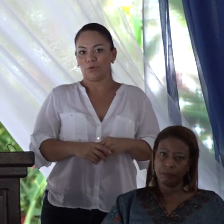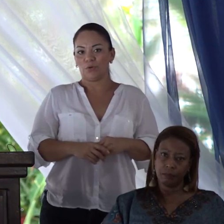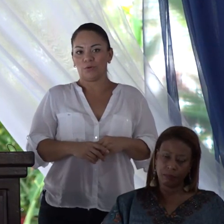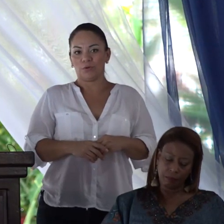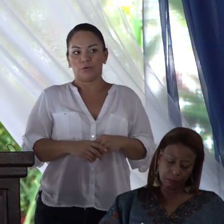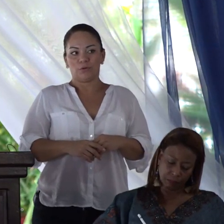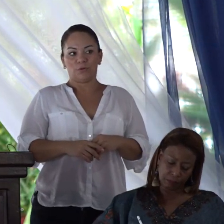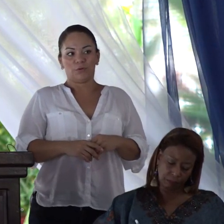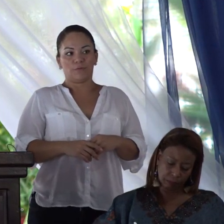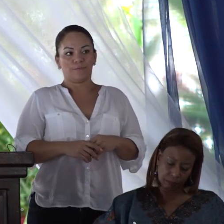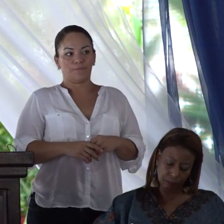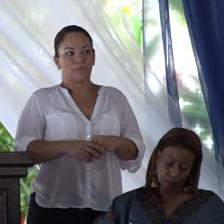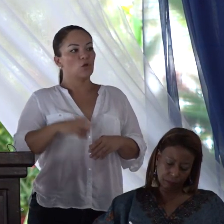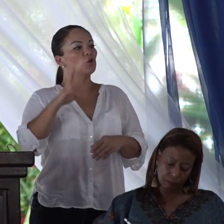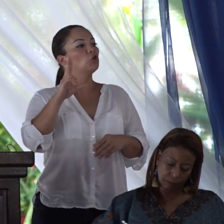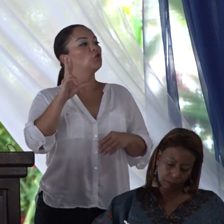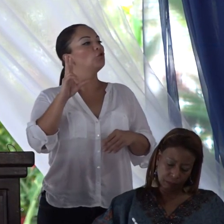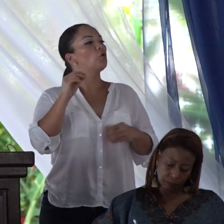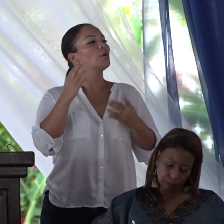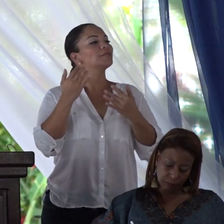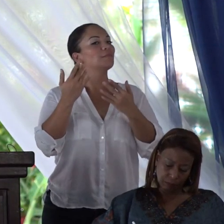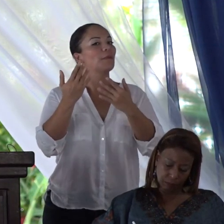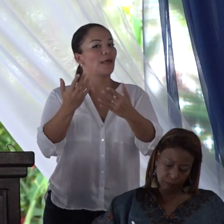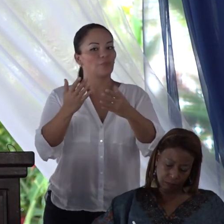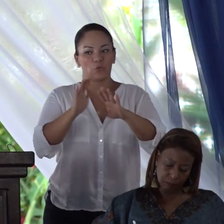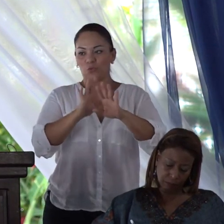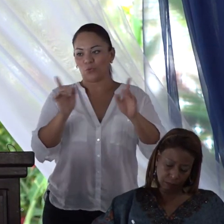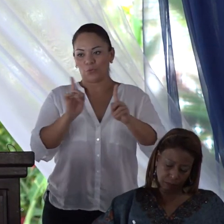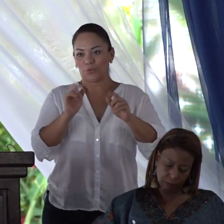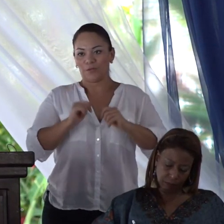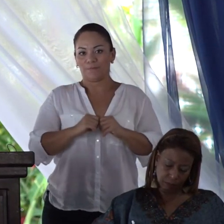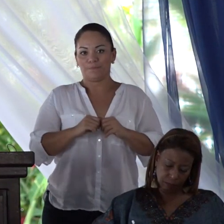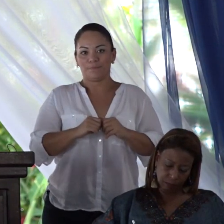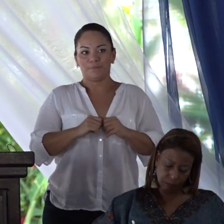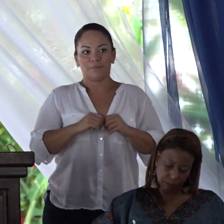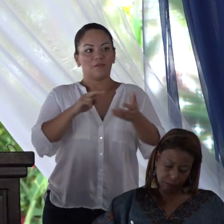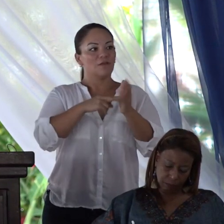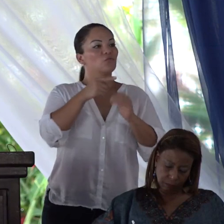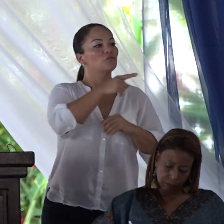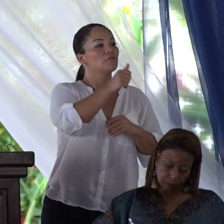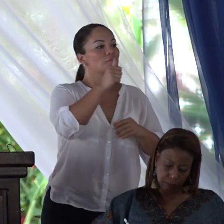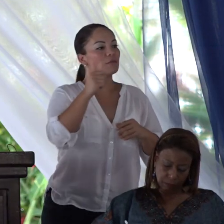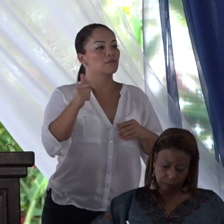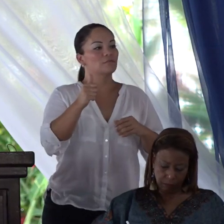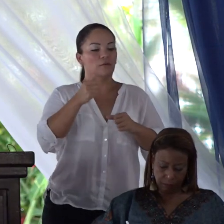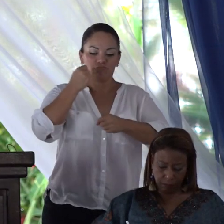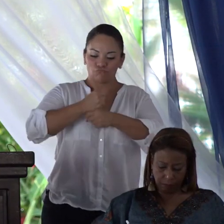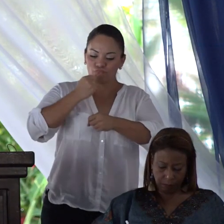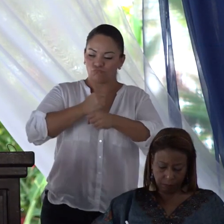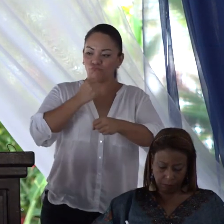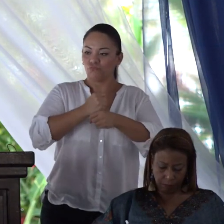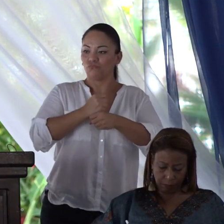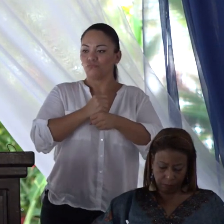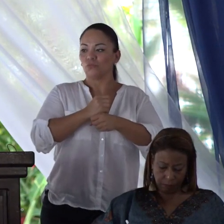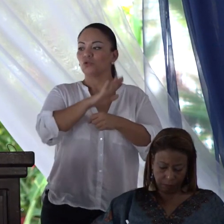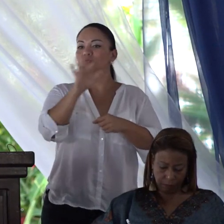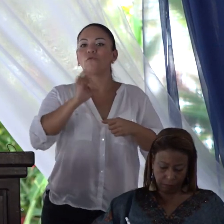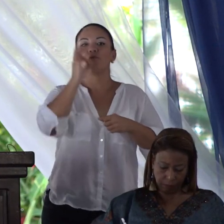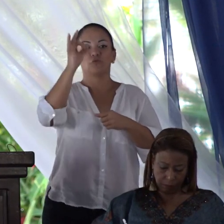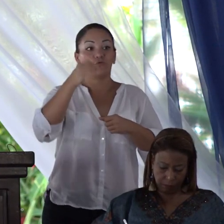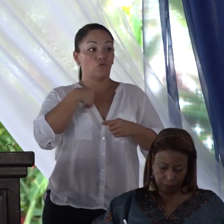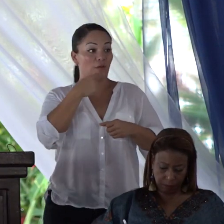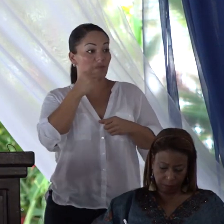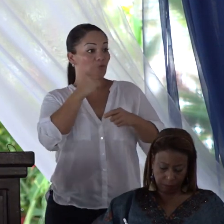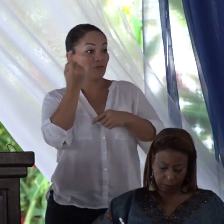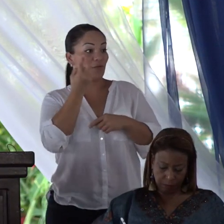es esperándolo. Pónganse a fabricar su futuro, les digo yo a los jóvenes de este